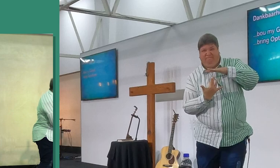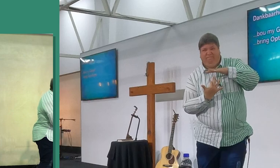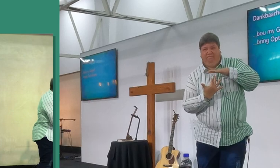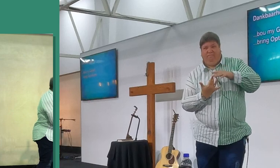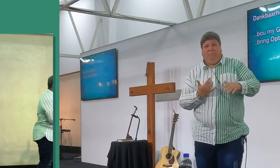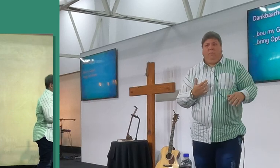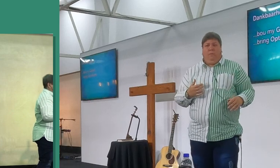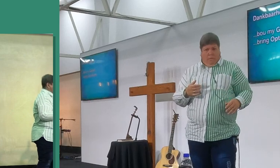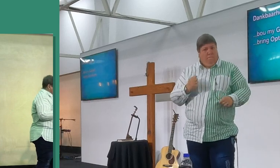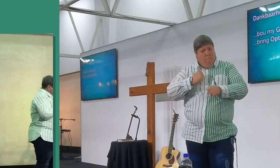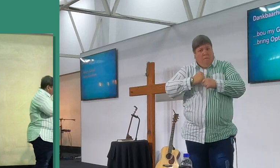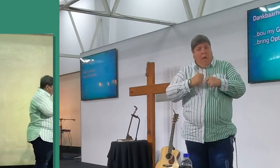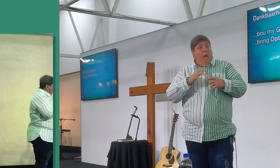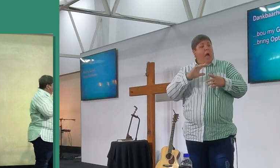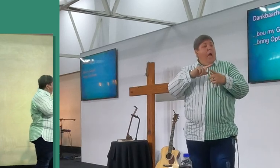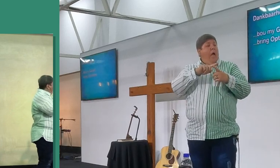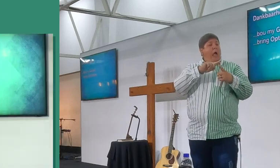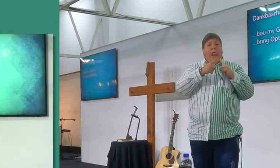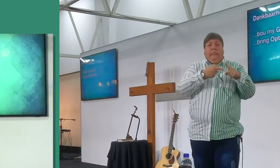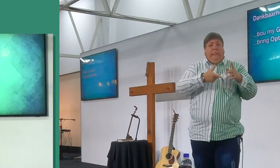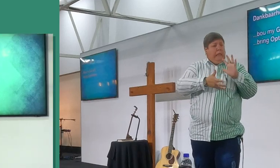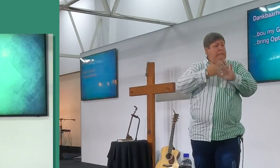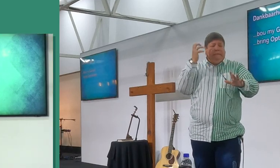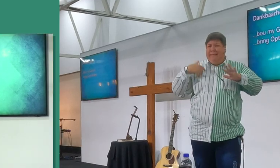beloof, jy dink, het die oud sy mabels verloor,